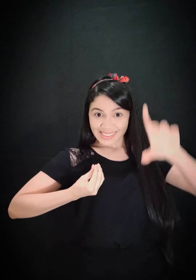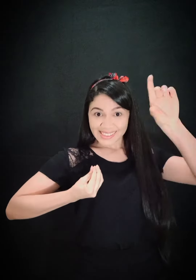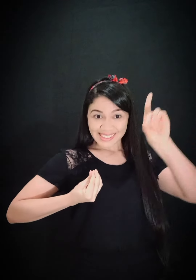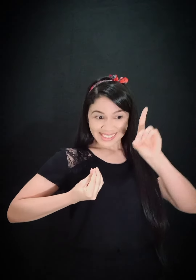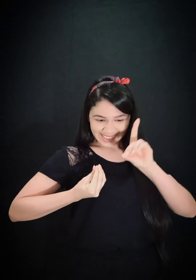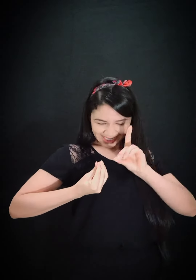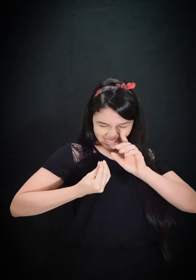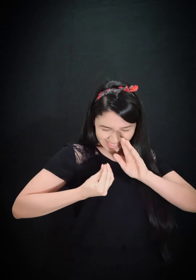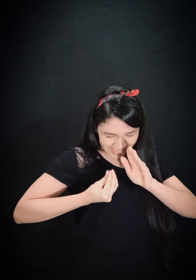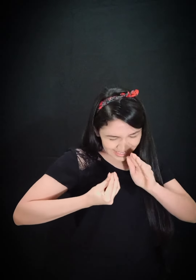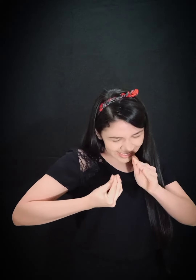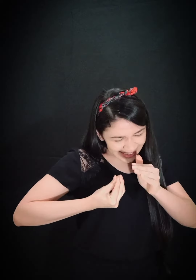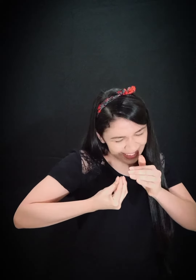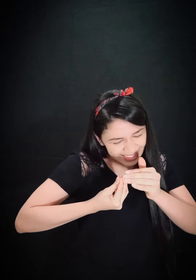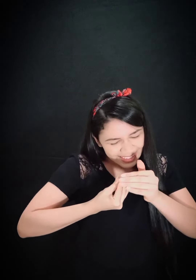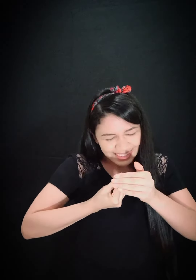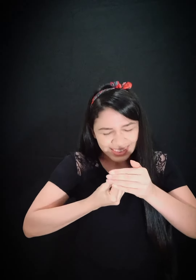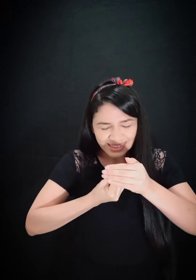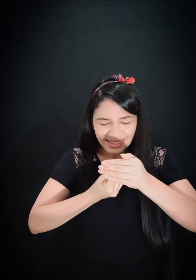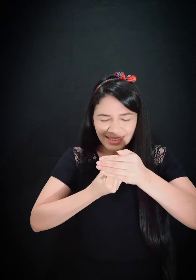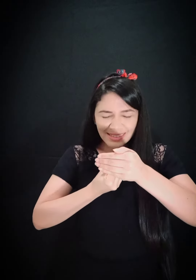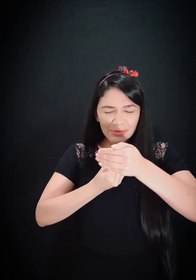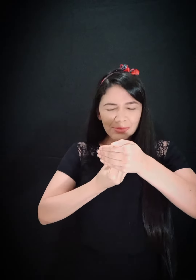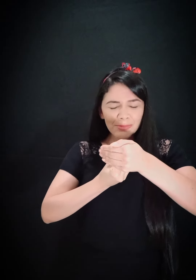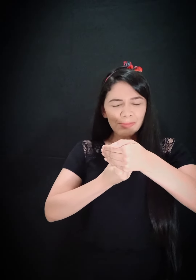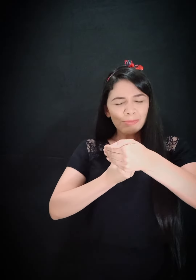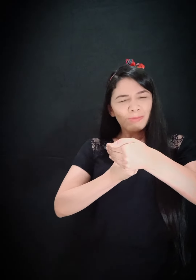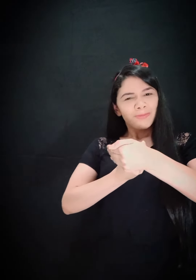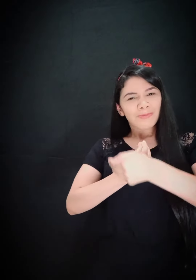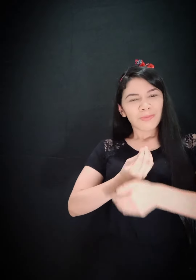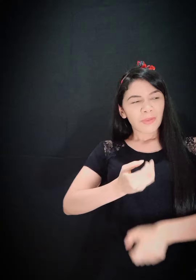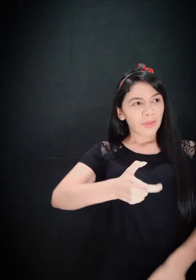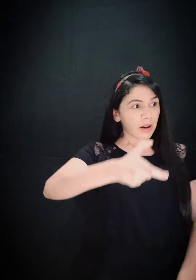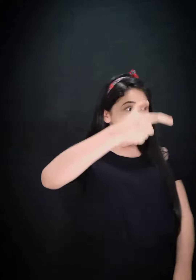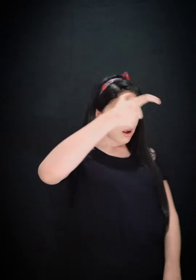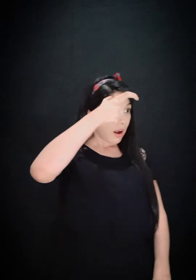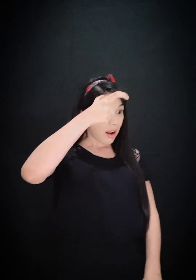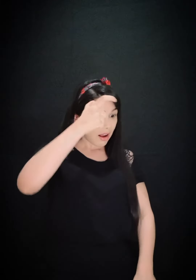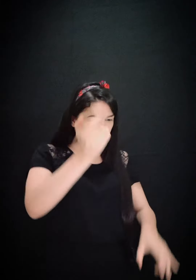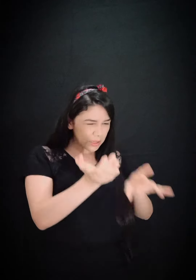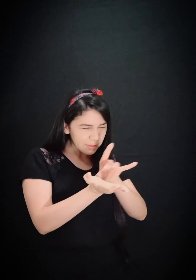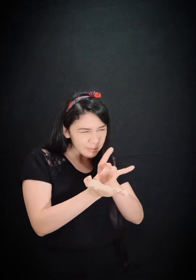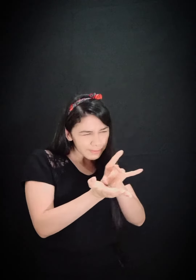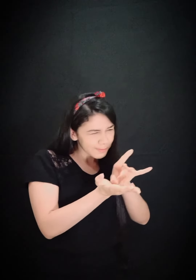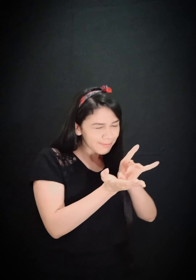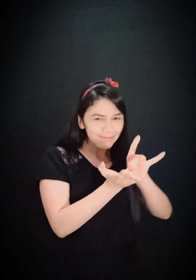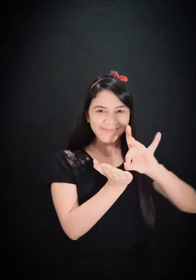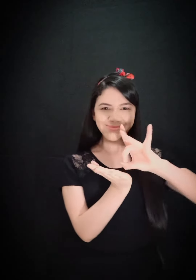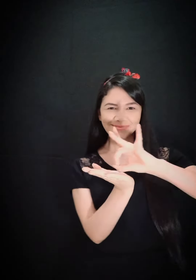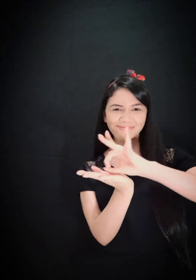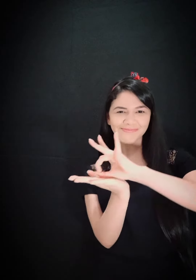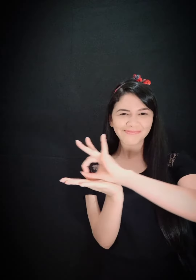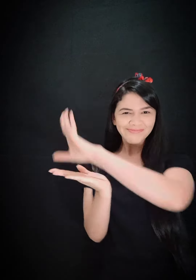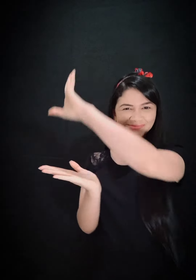sempre do mal preservado estará E